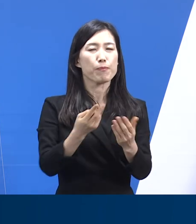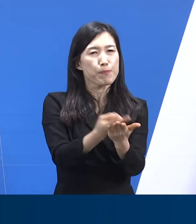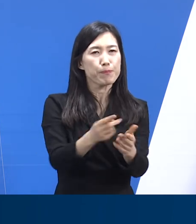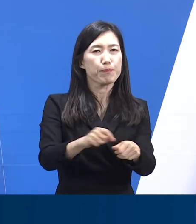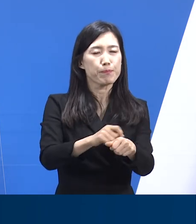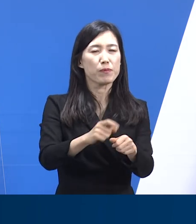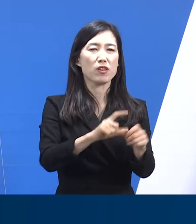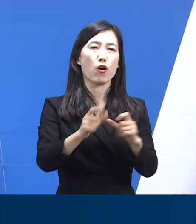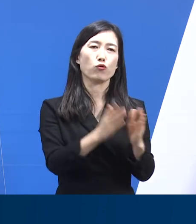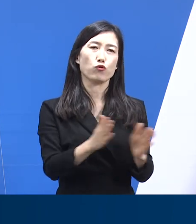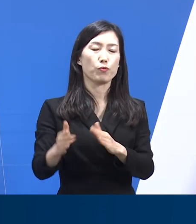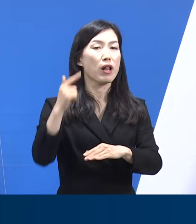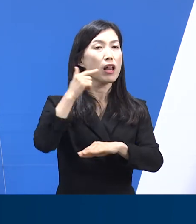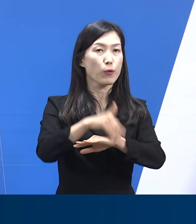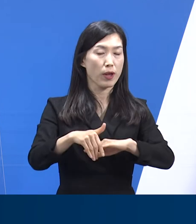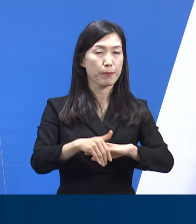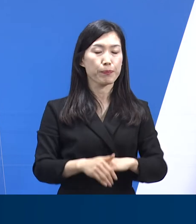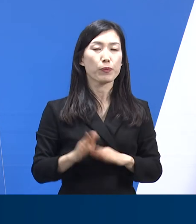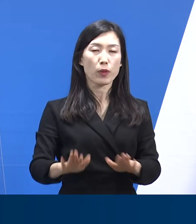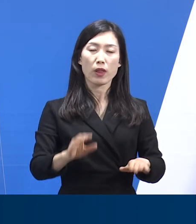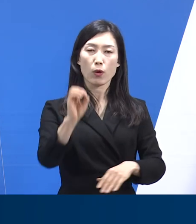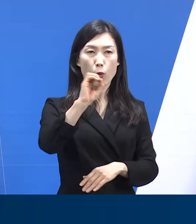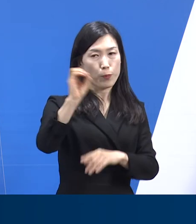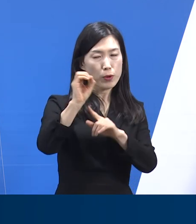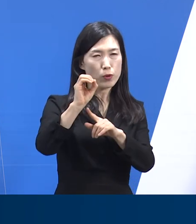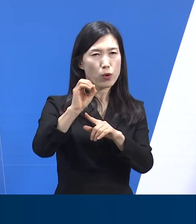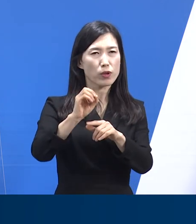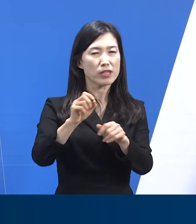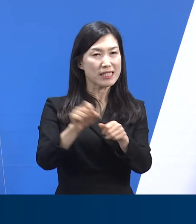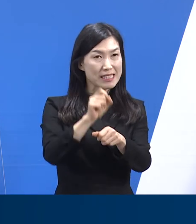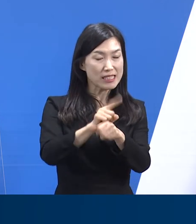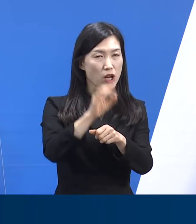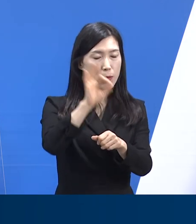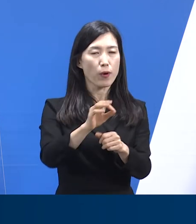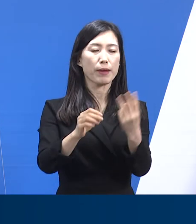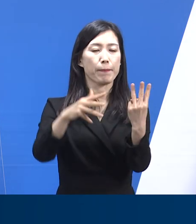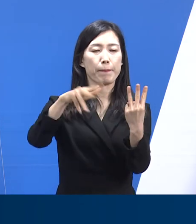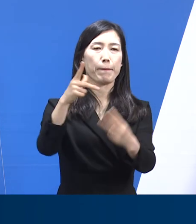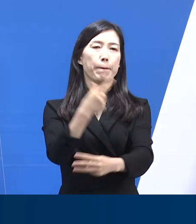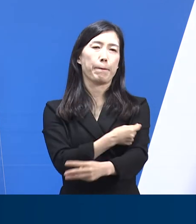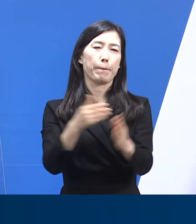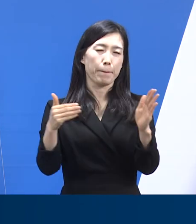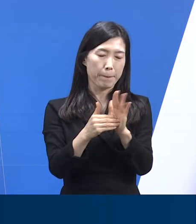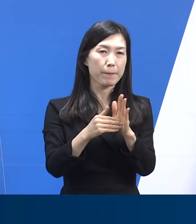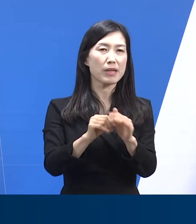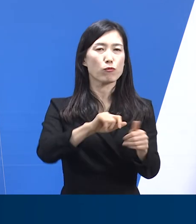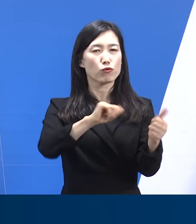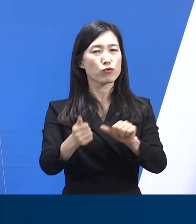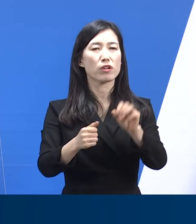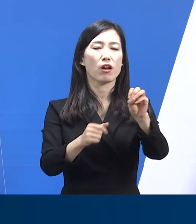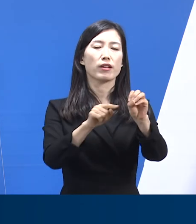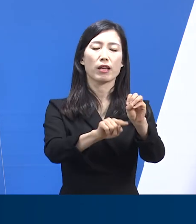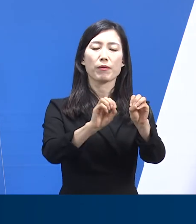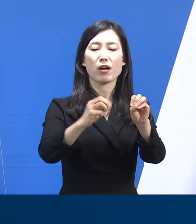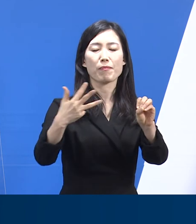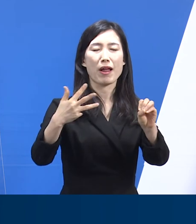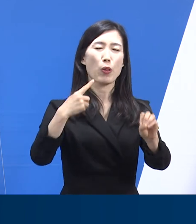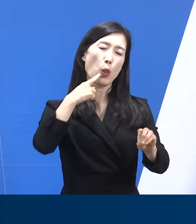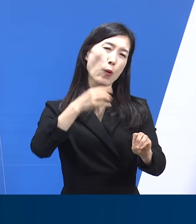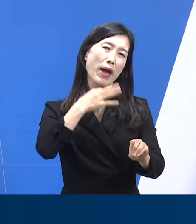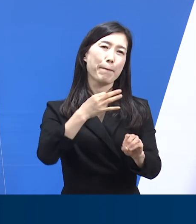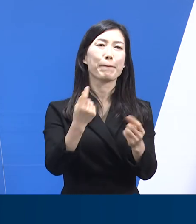오미크론 치명률을 접종 여부에 따라 분석해보면 3차 접종 완료자는 0.08%로 독감과 비슷하나